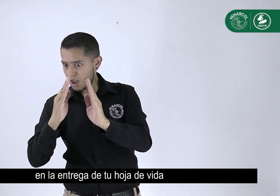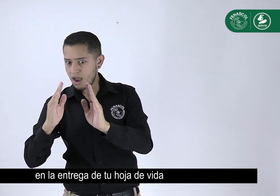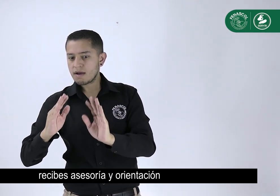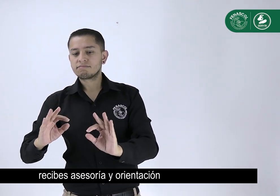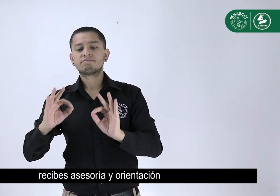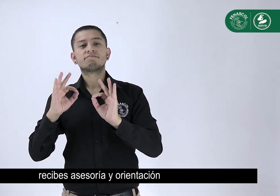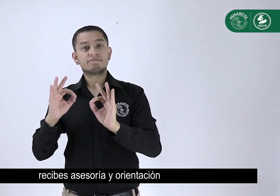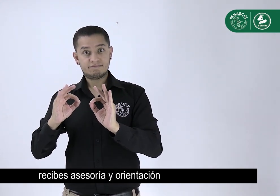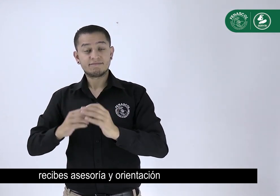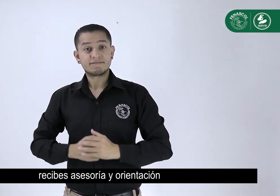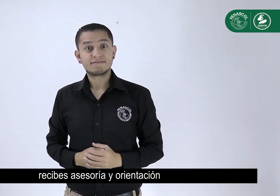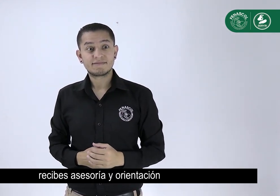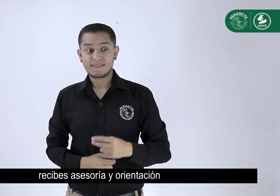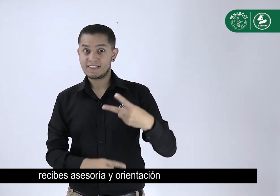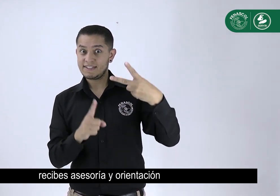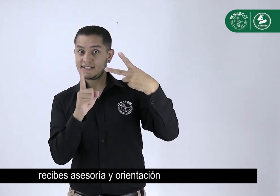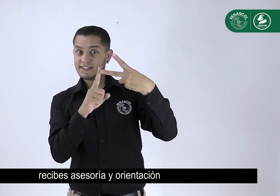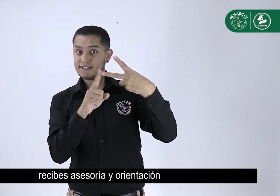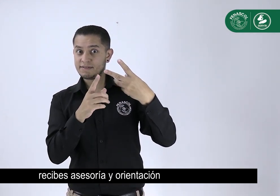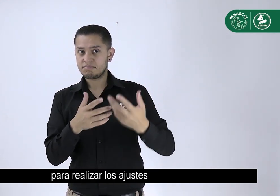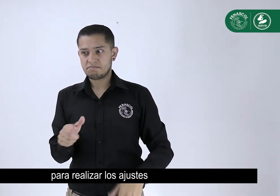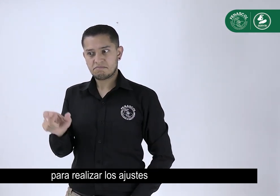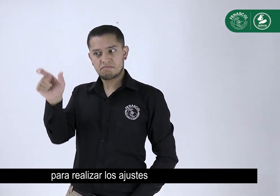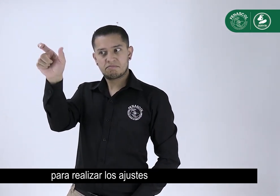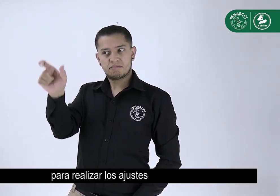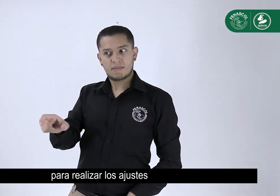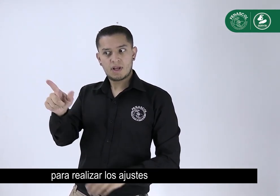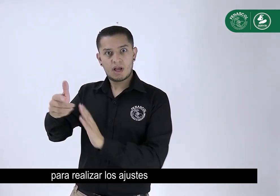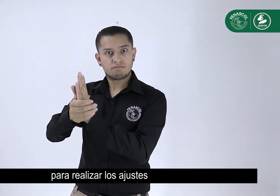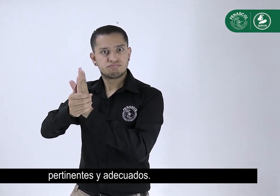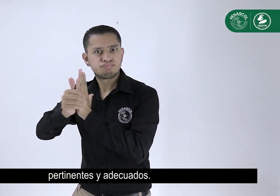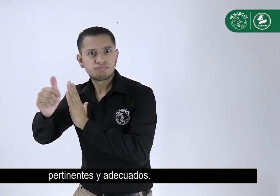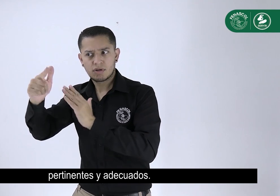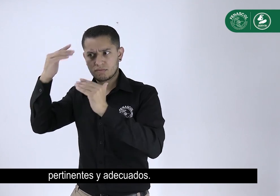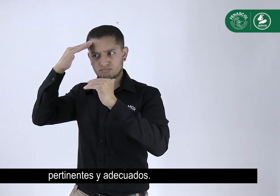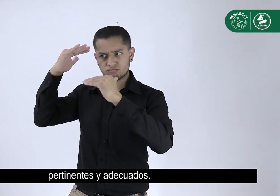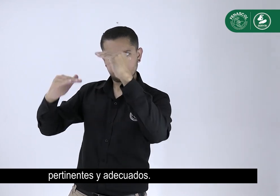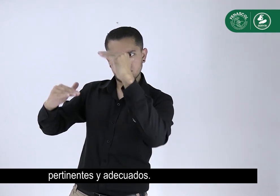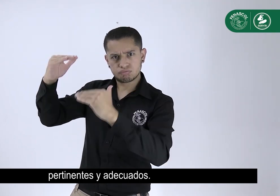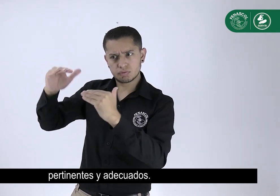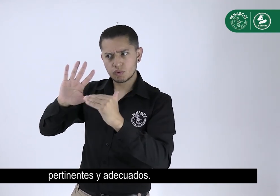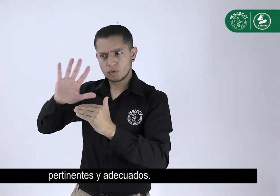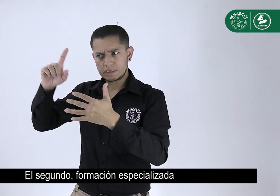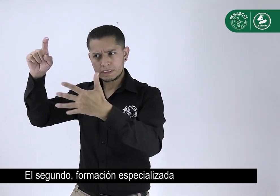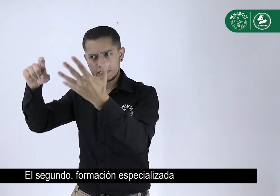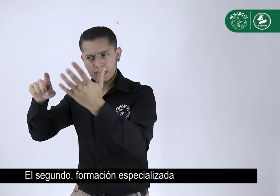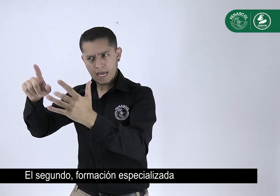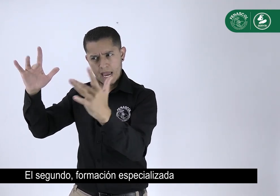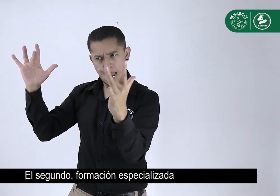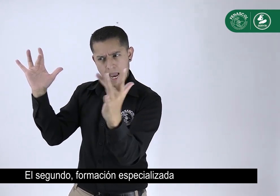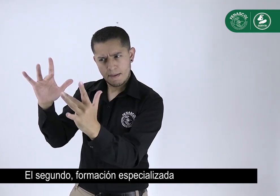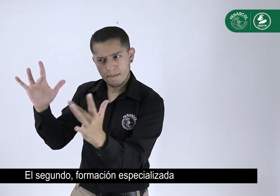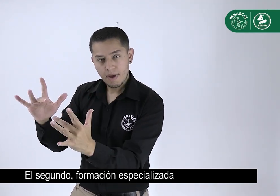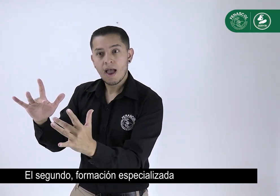de vida recibes asesoría y orientación para realizar los ajustes pertinentes y adecuados. El segundo, formación